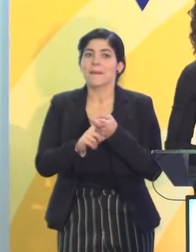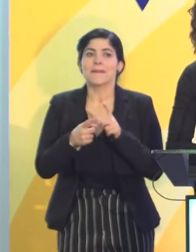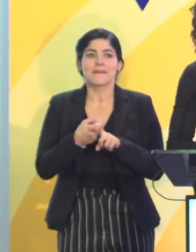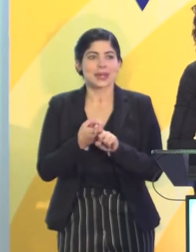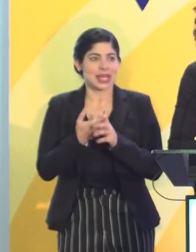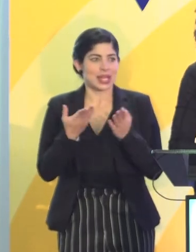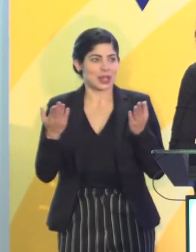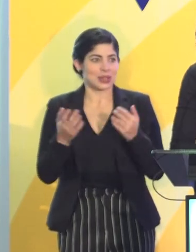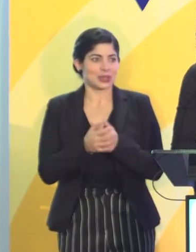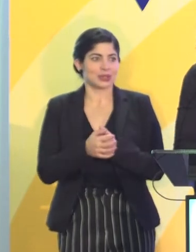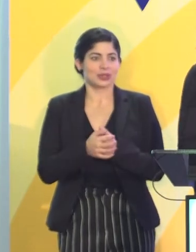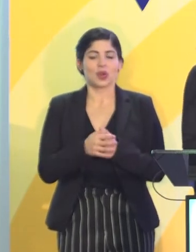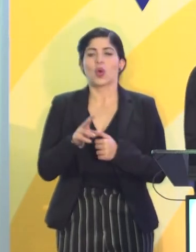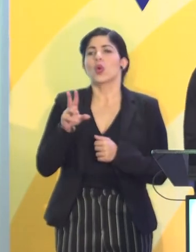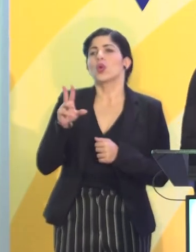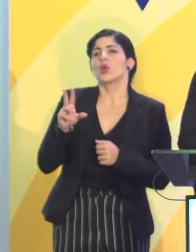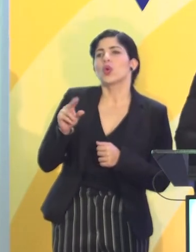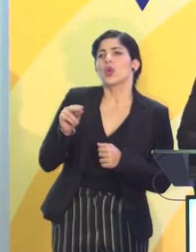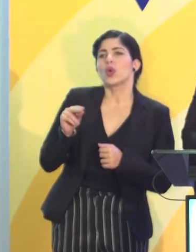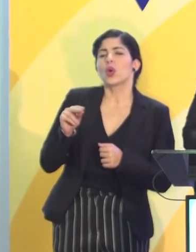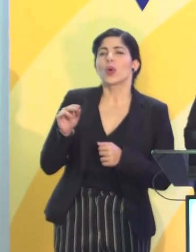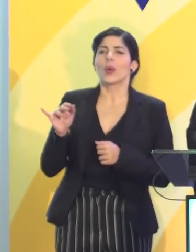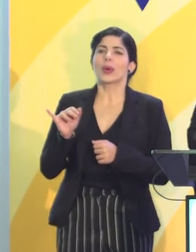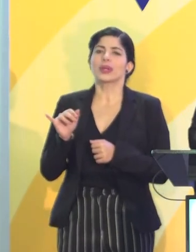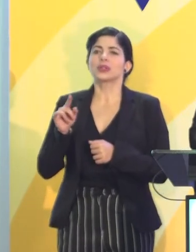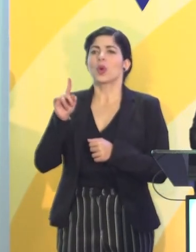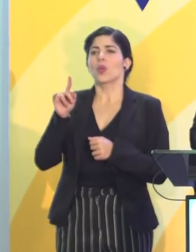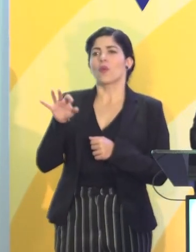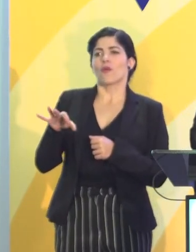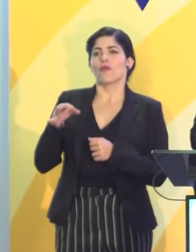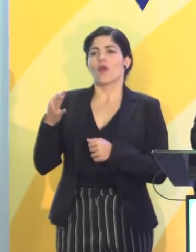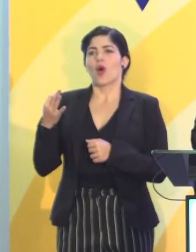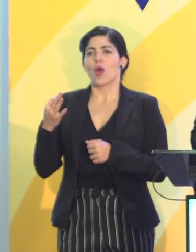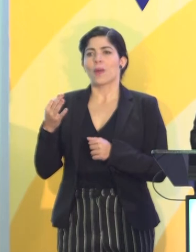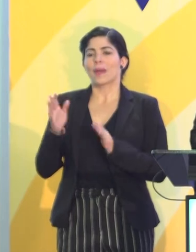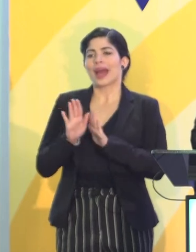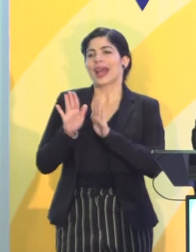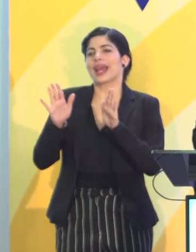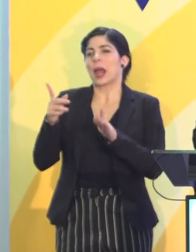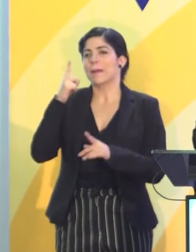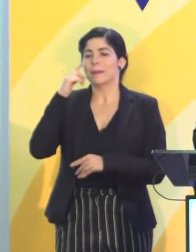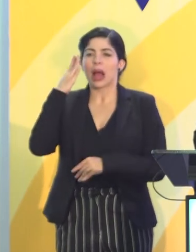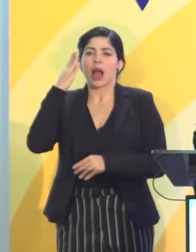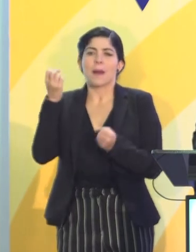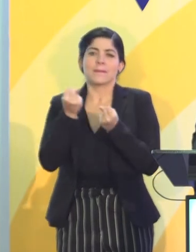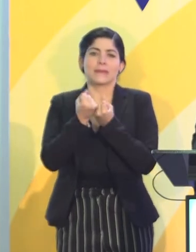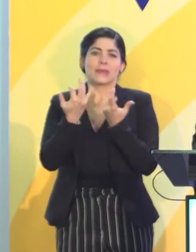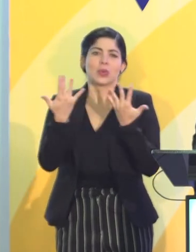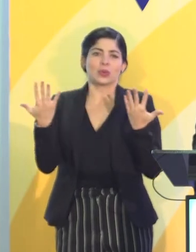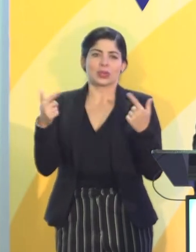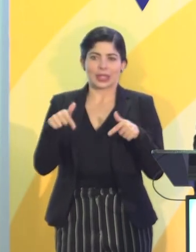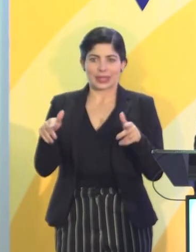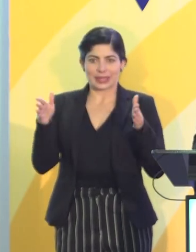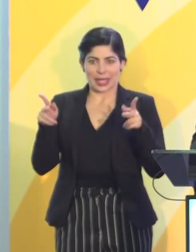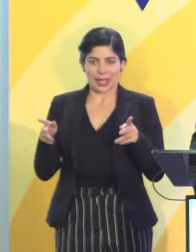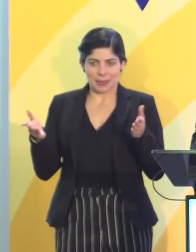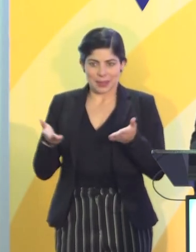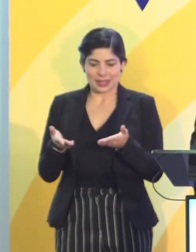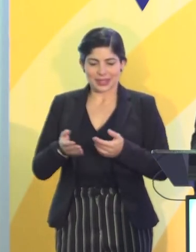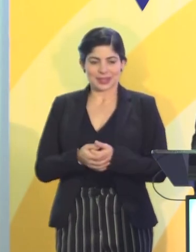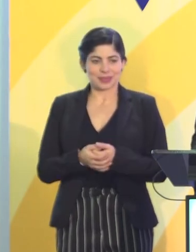amigas, no es una forma coloquial de saludar a muchos y muchas de los que están aquí.